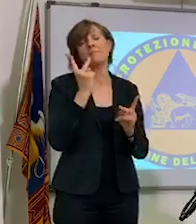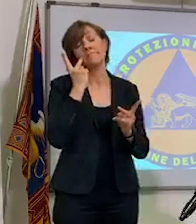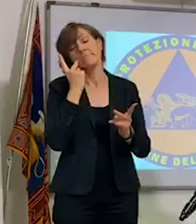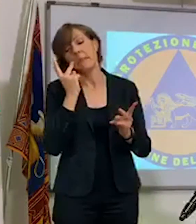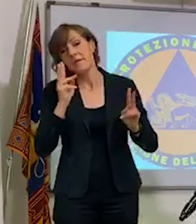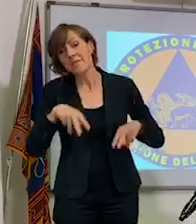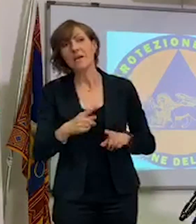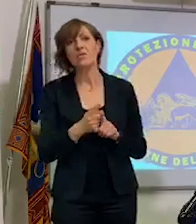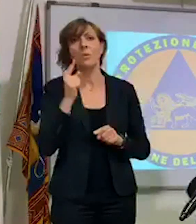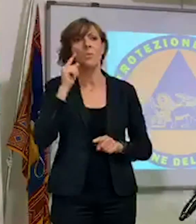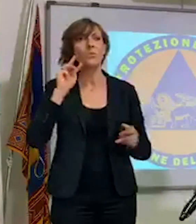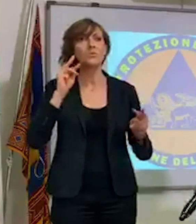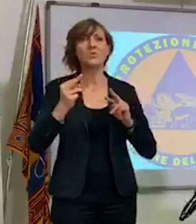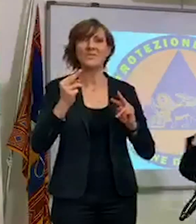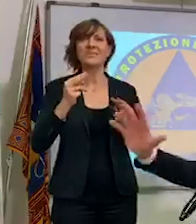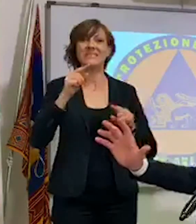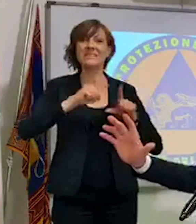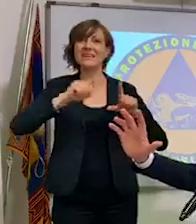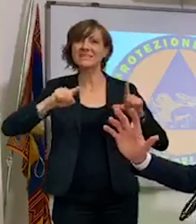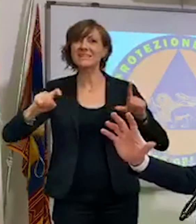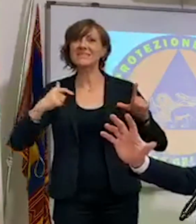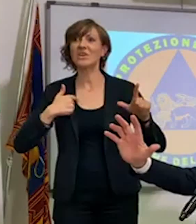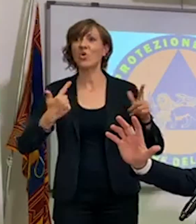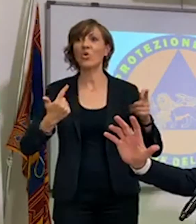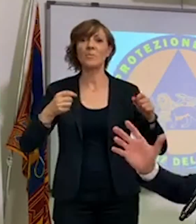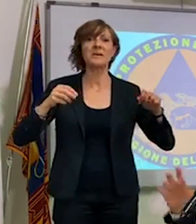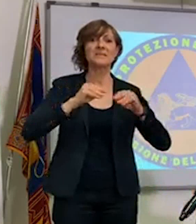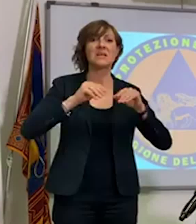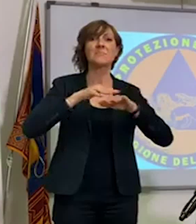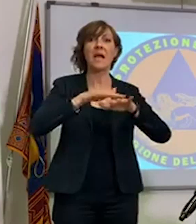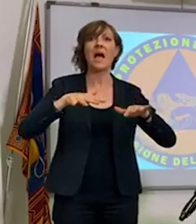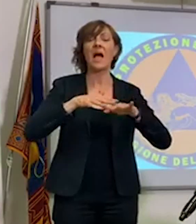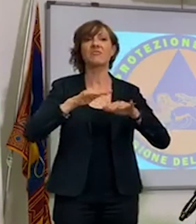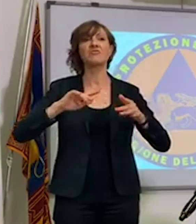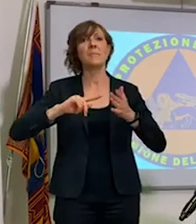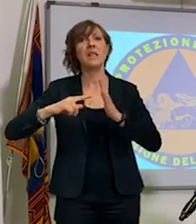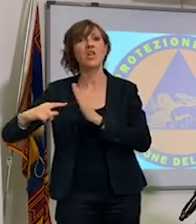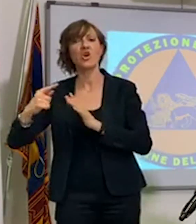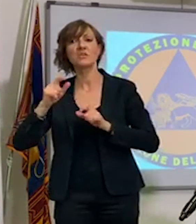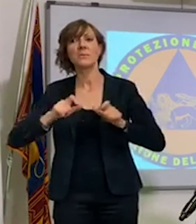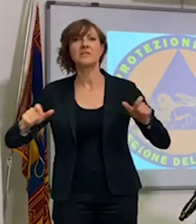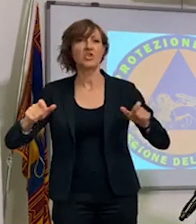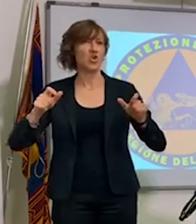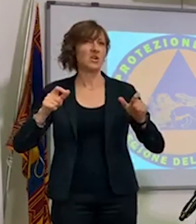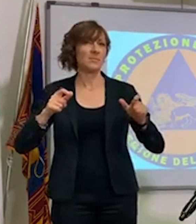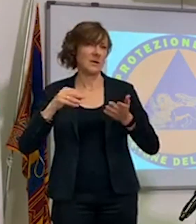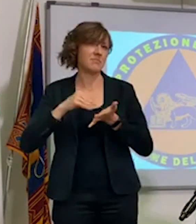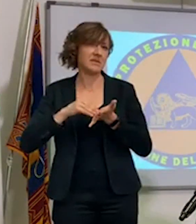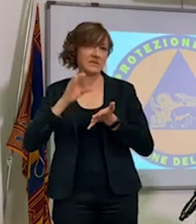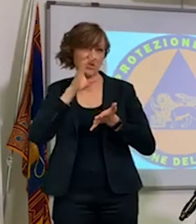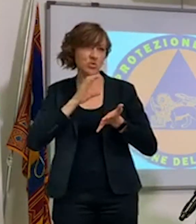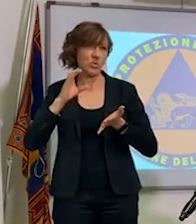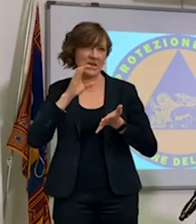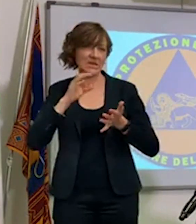potremmo dire che sono circolate milioni di persone nelle spiagge del Veneto, noi facciamo 32 milioni di presenze turistiche a regime,